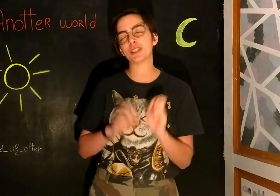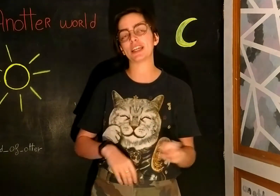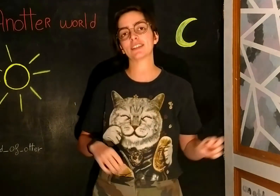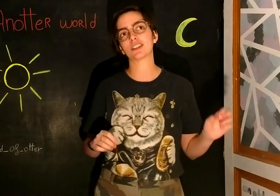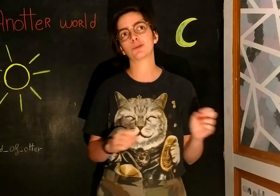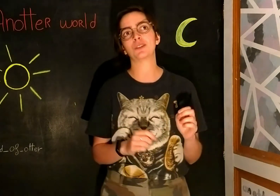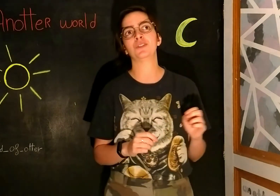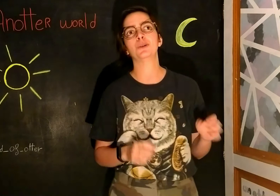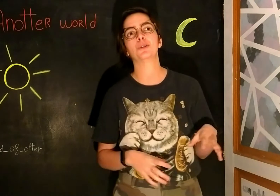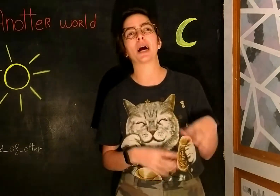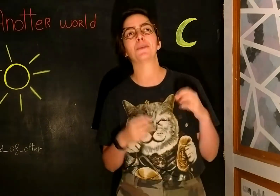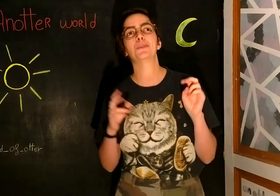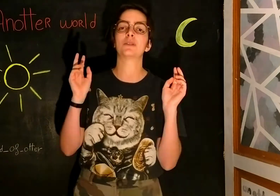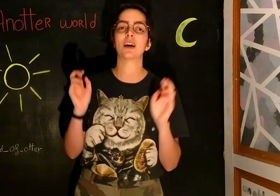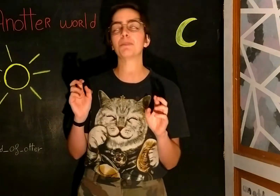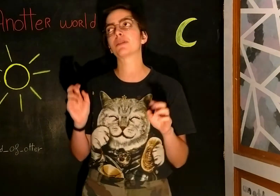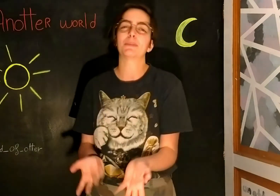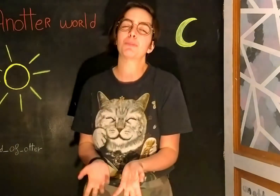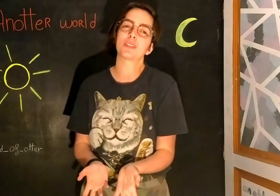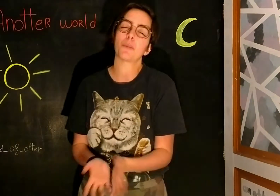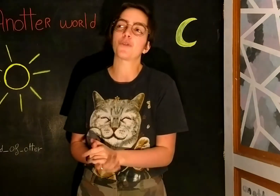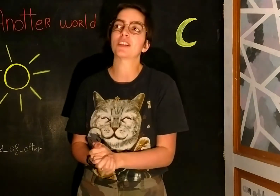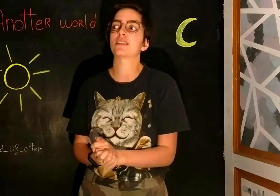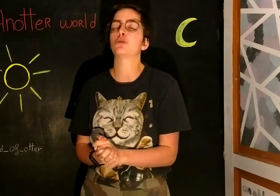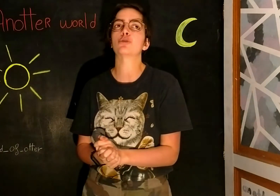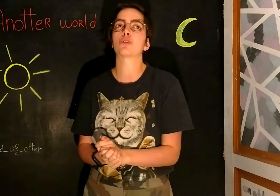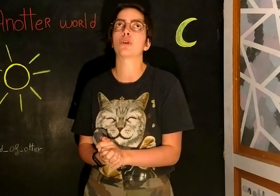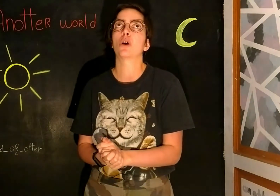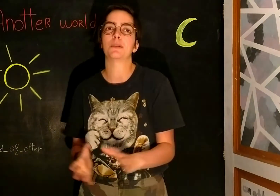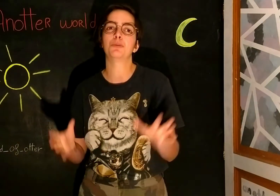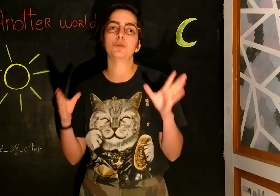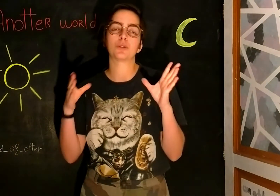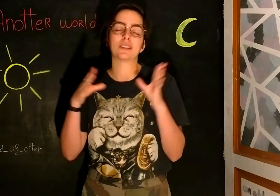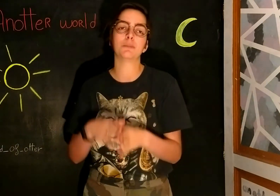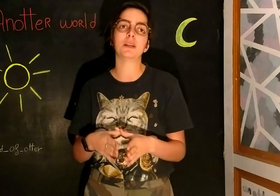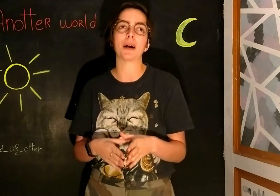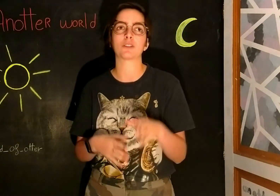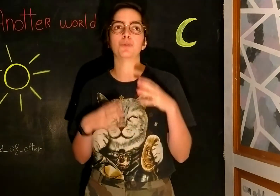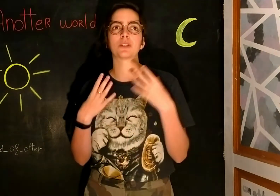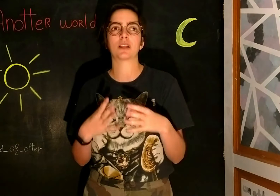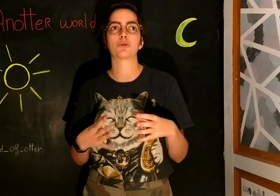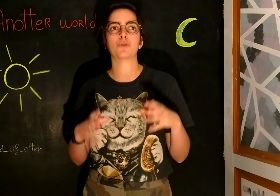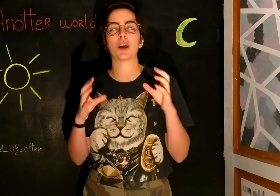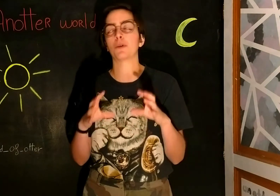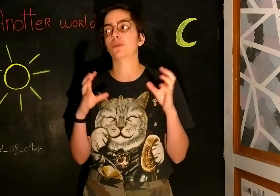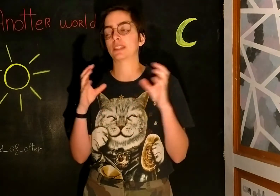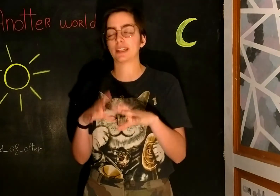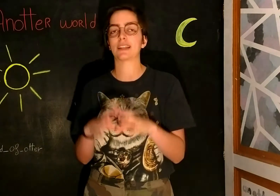petit axe, qui sont les vidéos un peu simples. Mais c'est pas plus simple, en fait. C'est juste plus ciblé. Par exemple, une question vraiment très, très